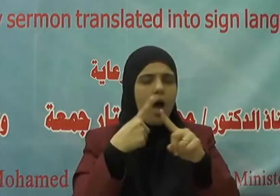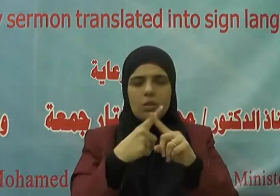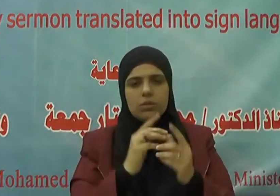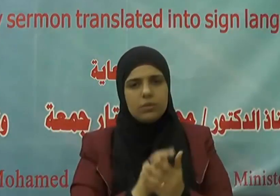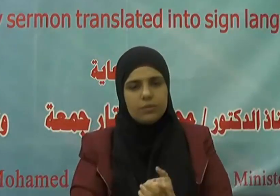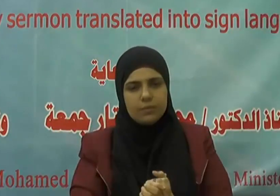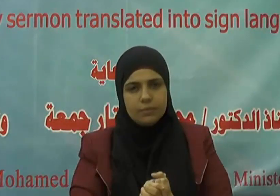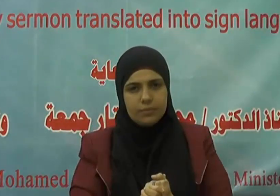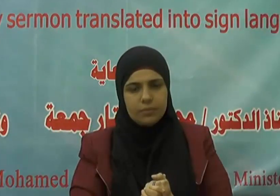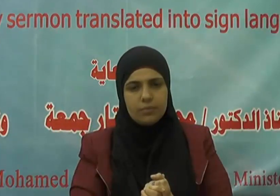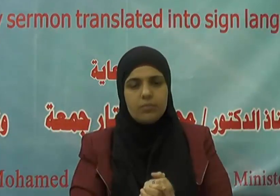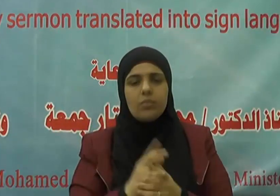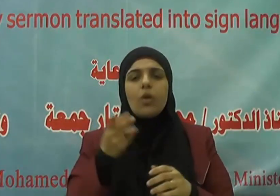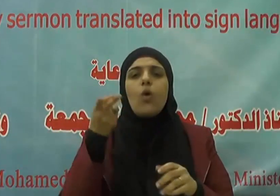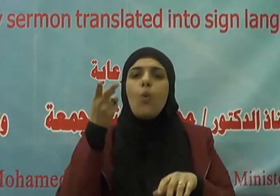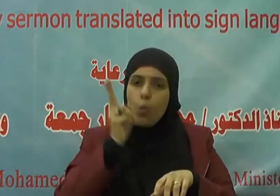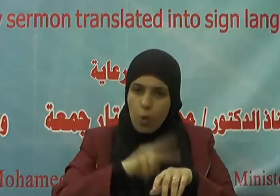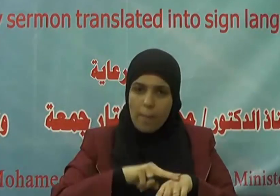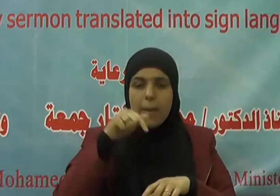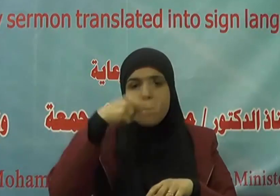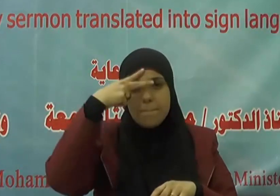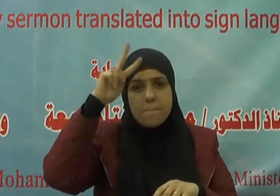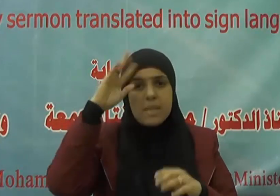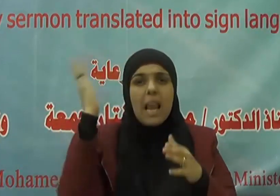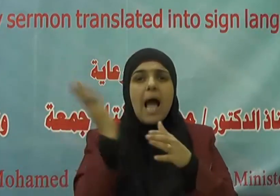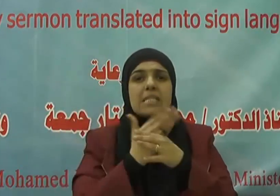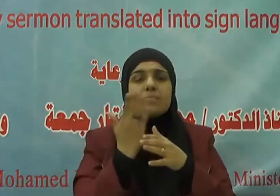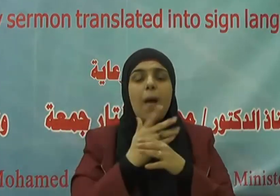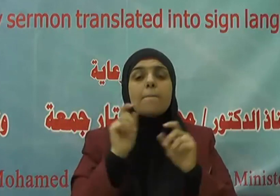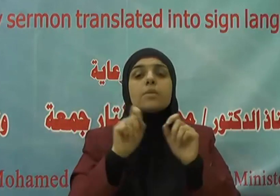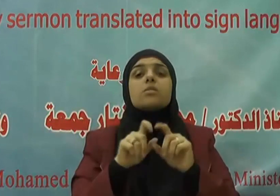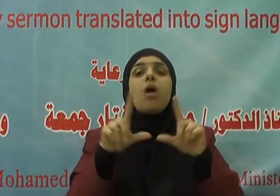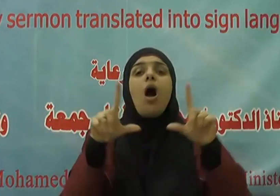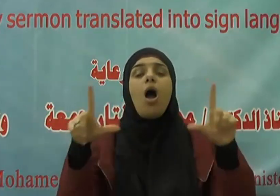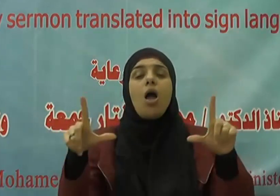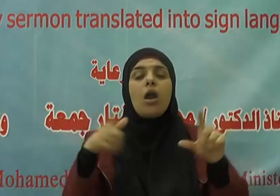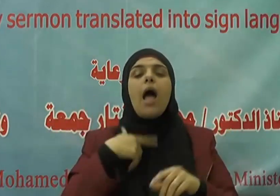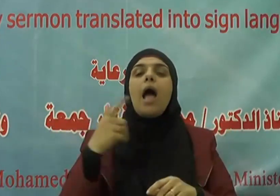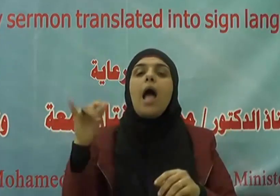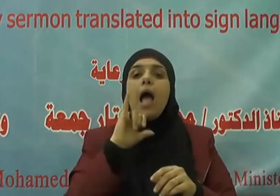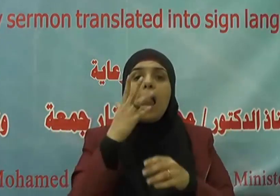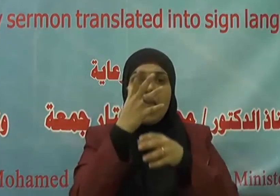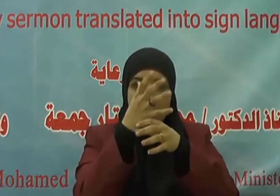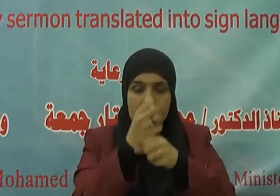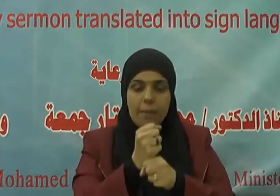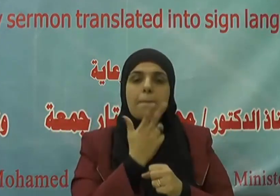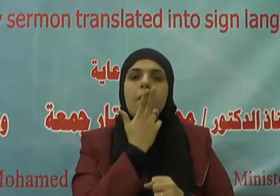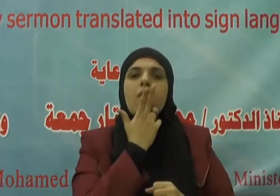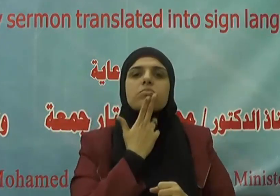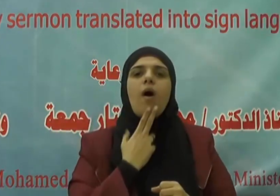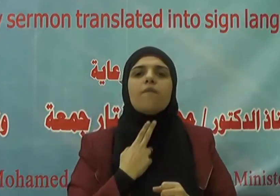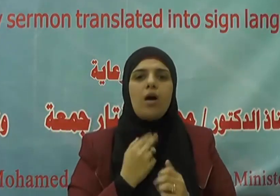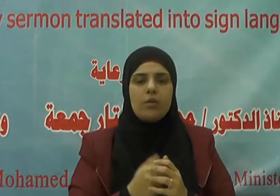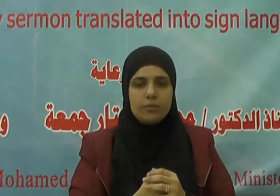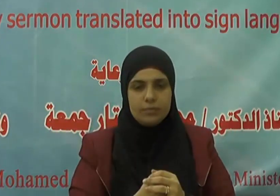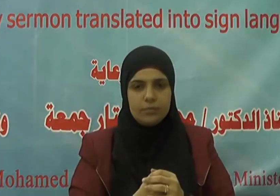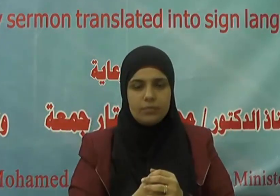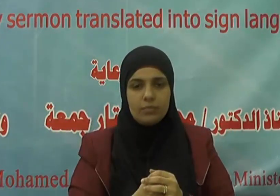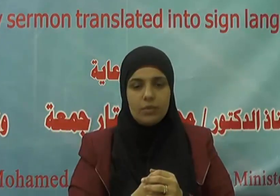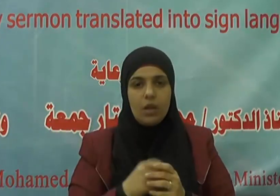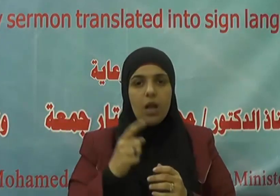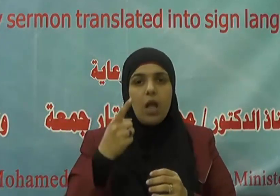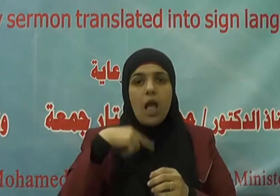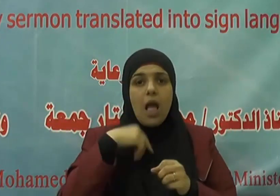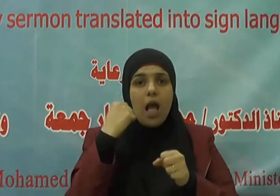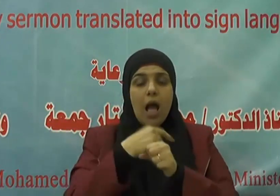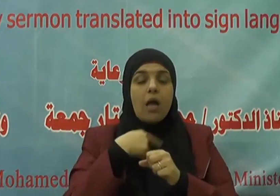ومن الأسباب الظاهرة الاهتمام بالنظافة فقد